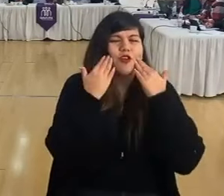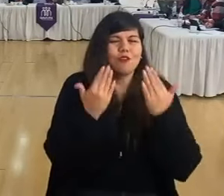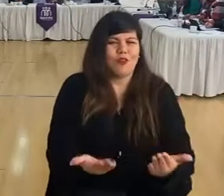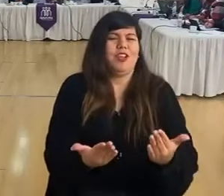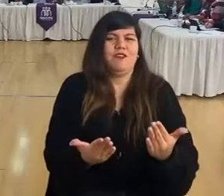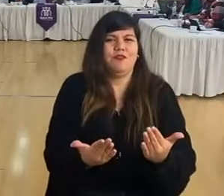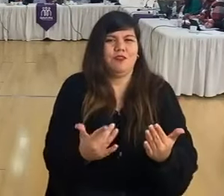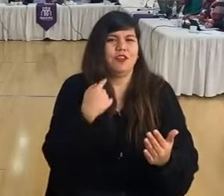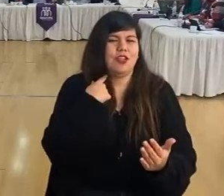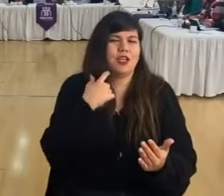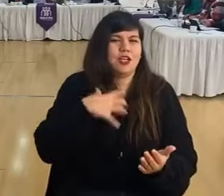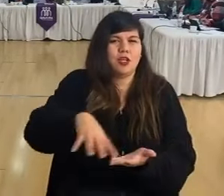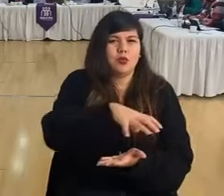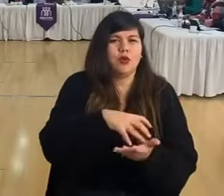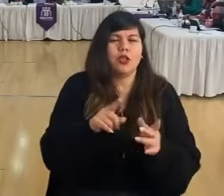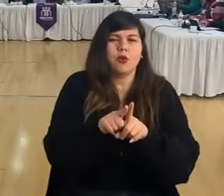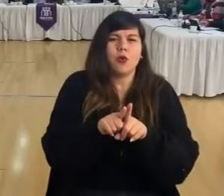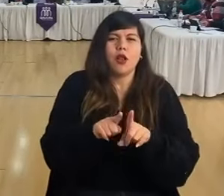felicitaciones para la gente de la Cuerpo.